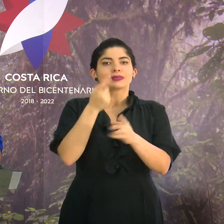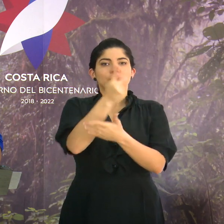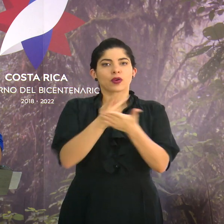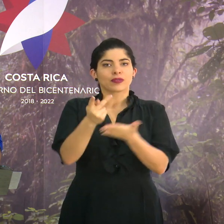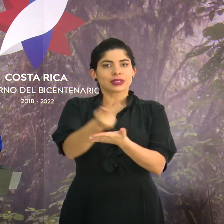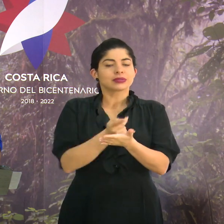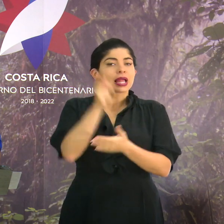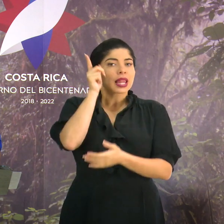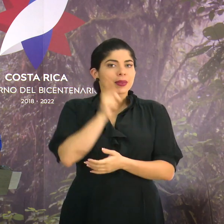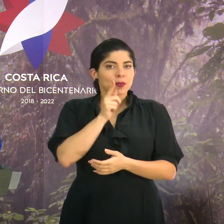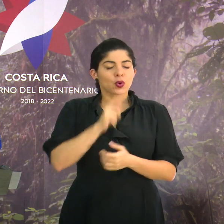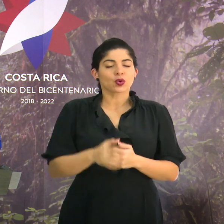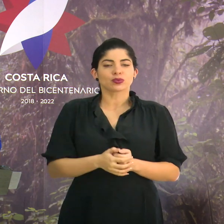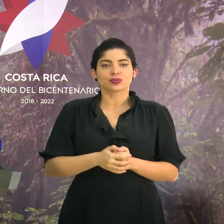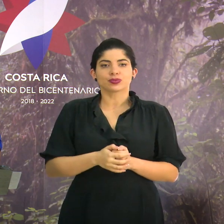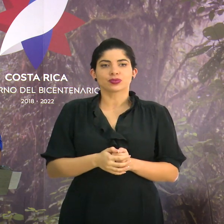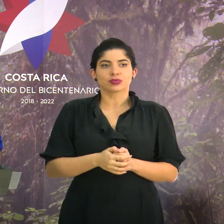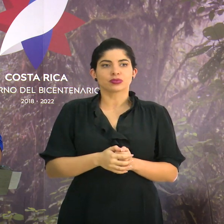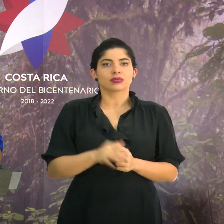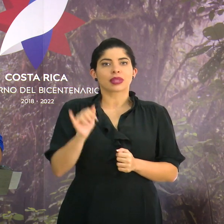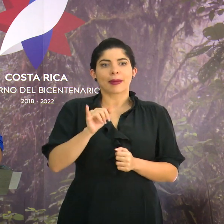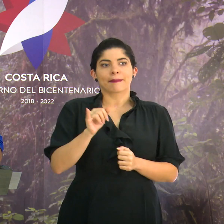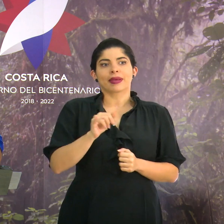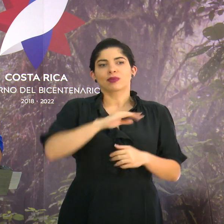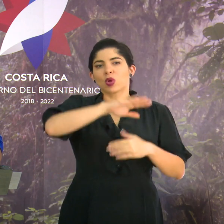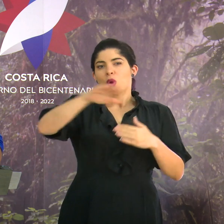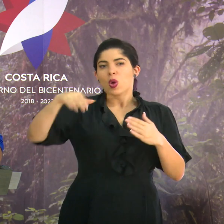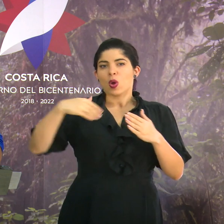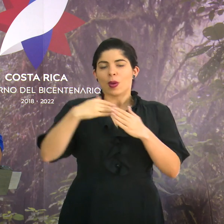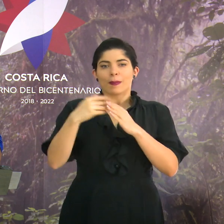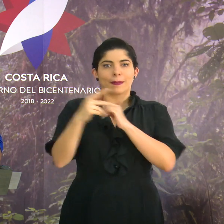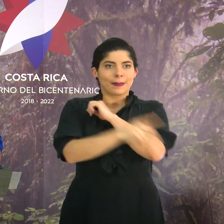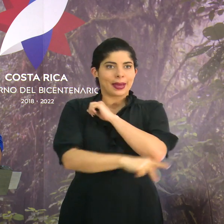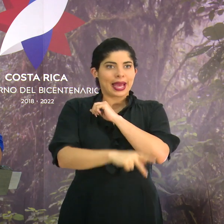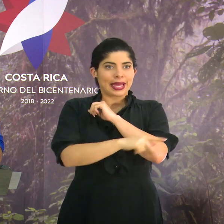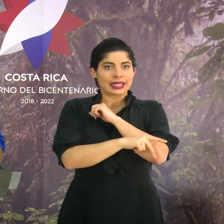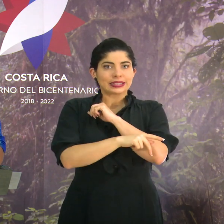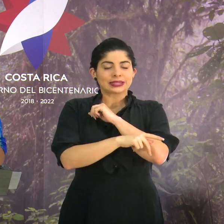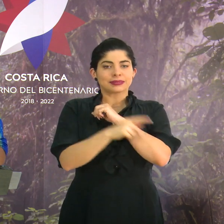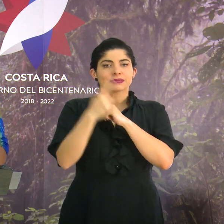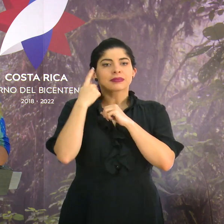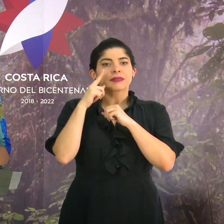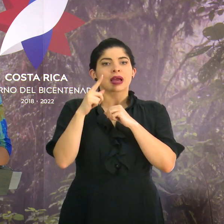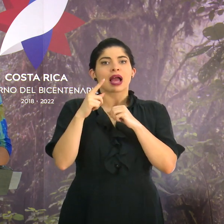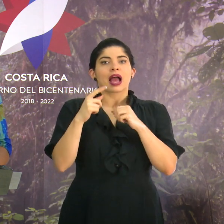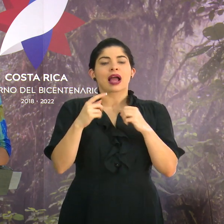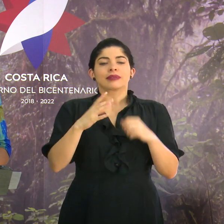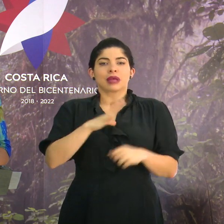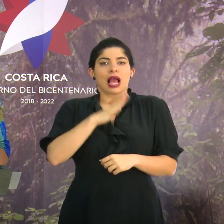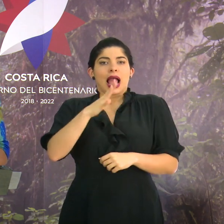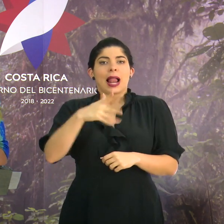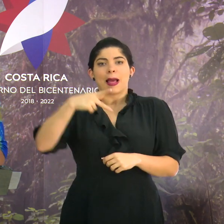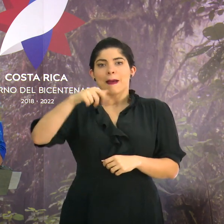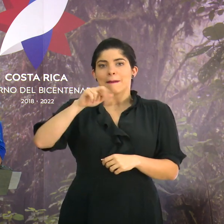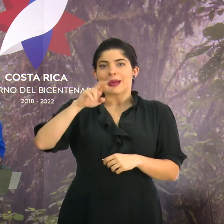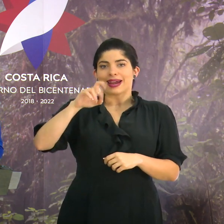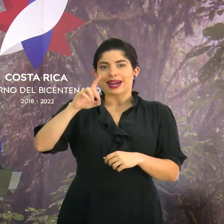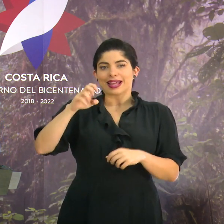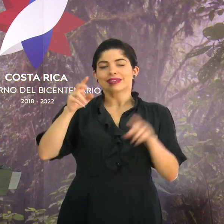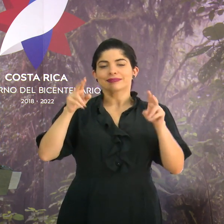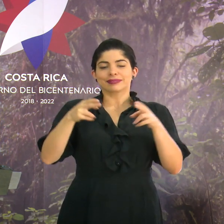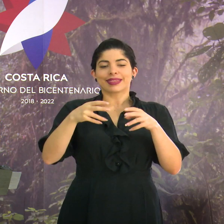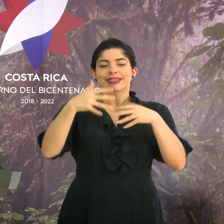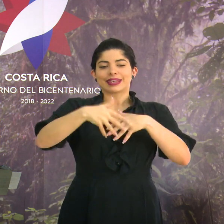Limón y de todo el país con el Gala Parade o el desfile